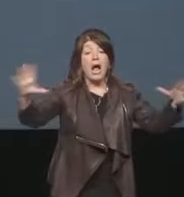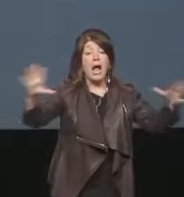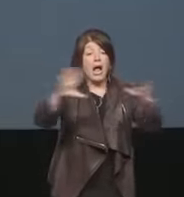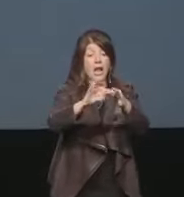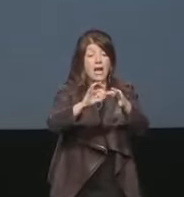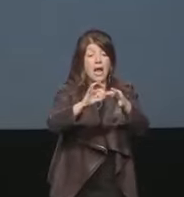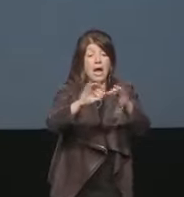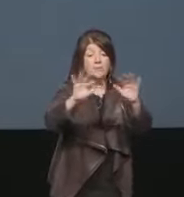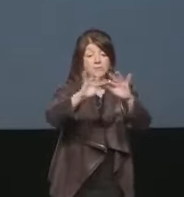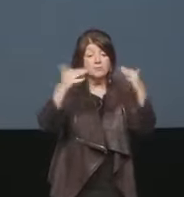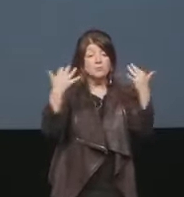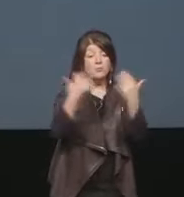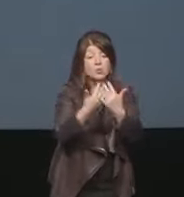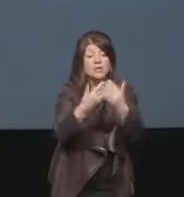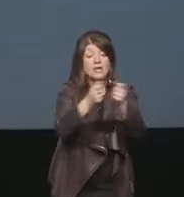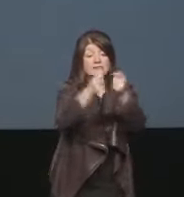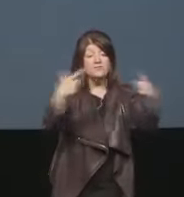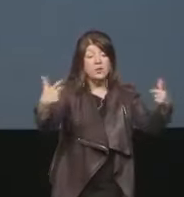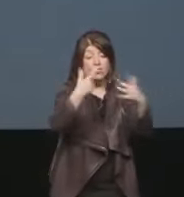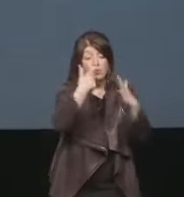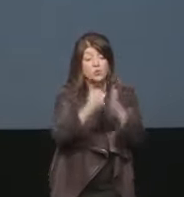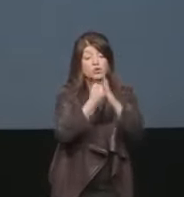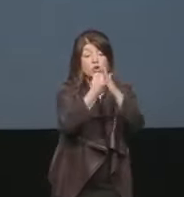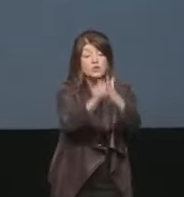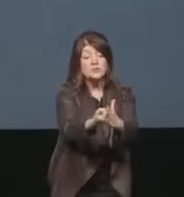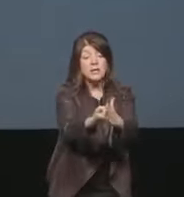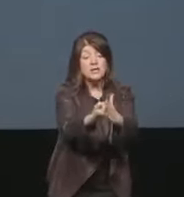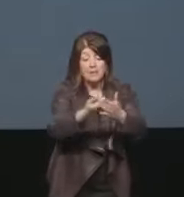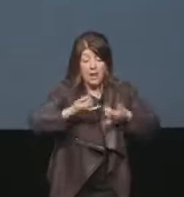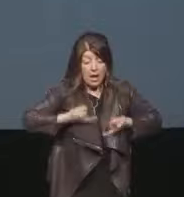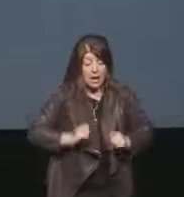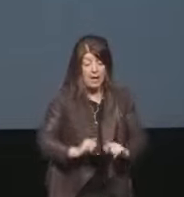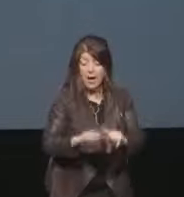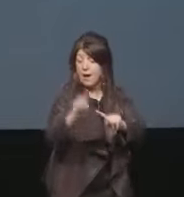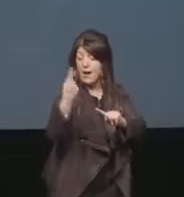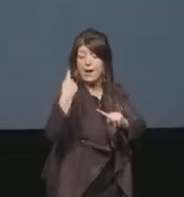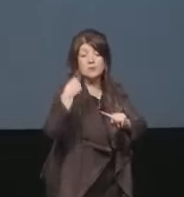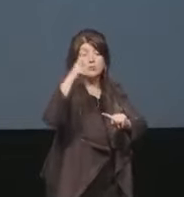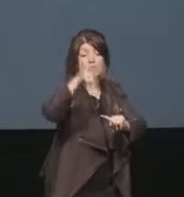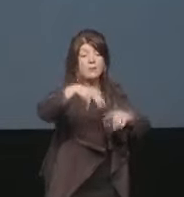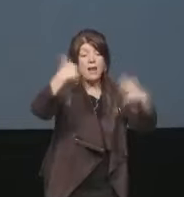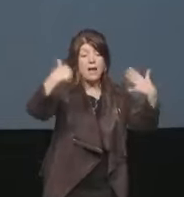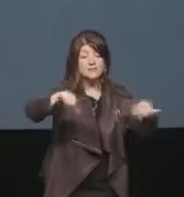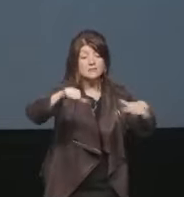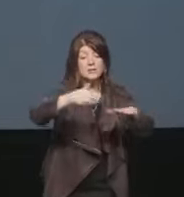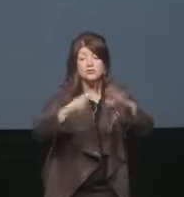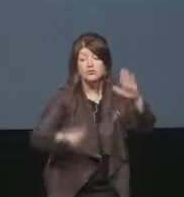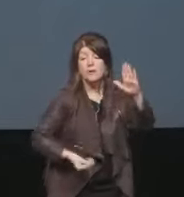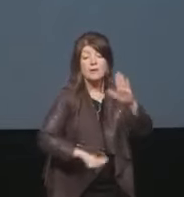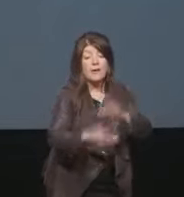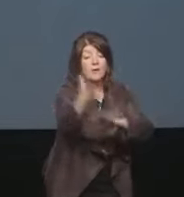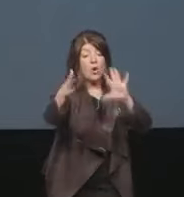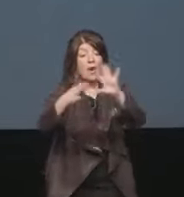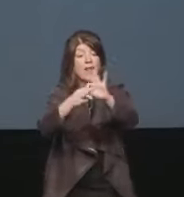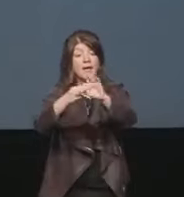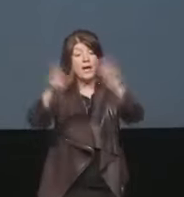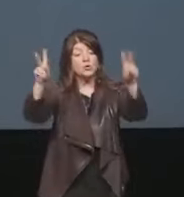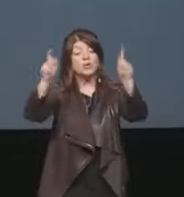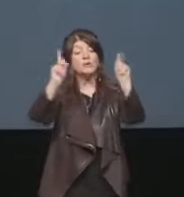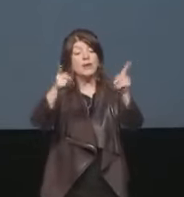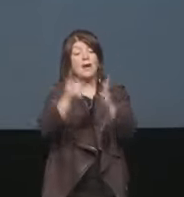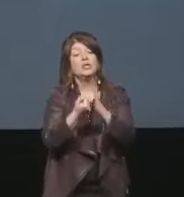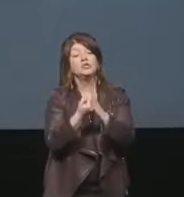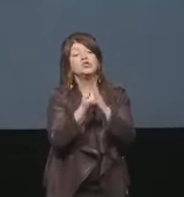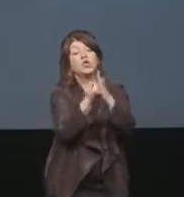sostenibile nata nel 2016 proprio per far crescere il tema della sostenibilità nel nostro paese grazie